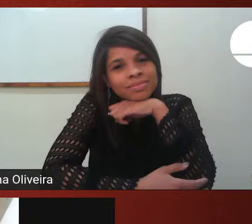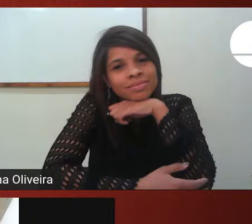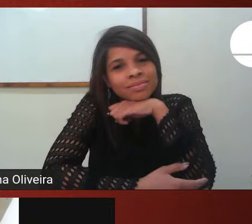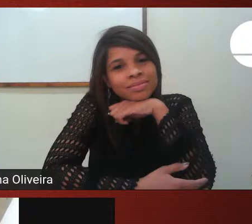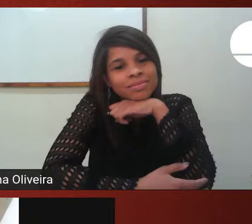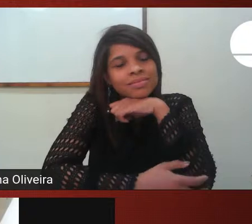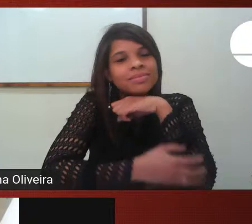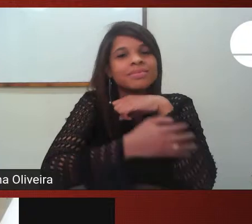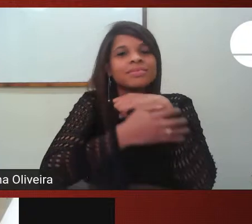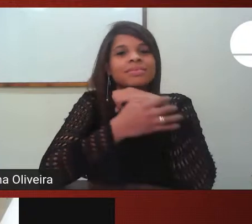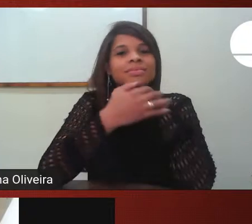na sua língua